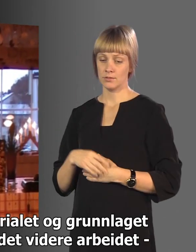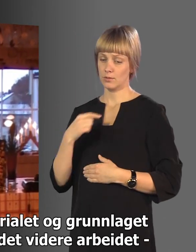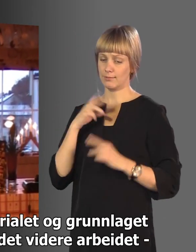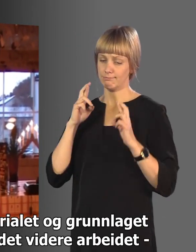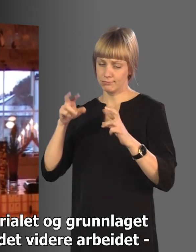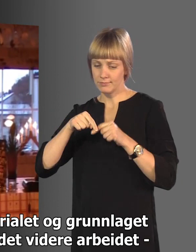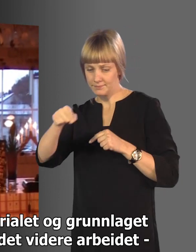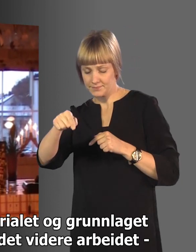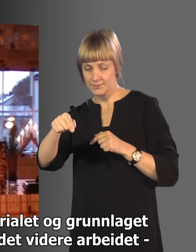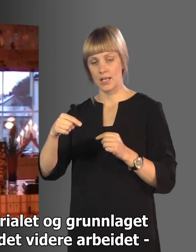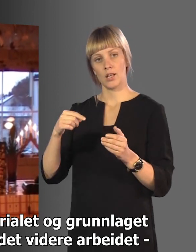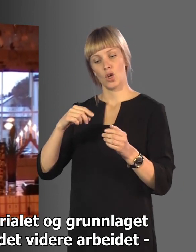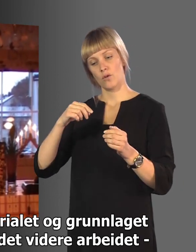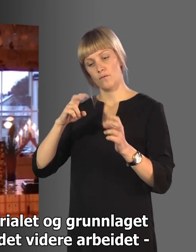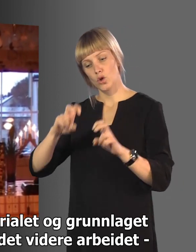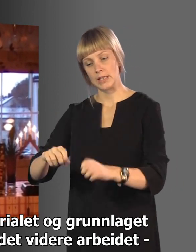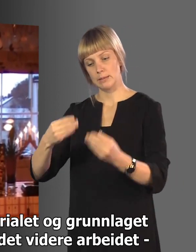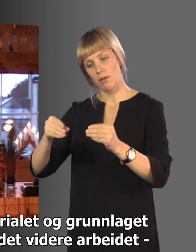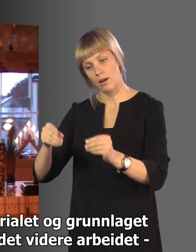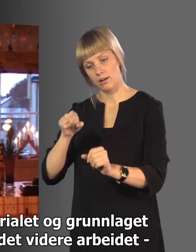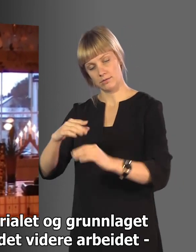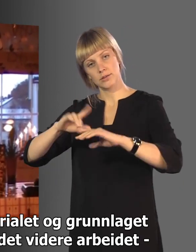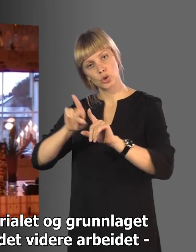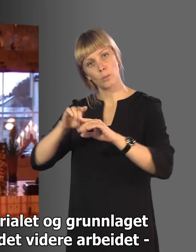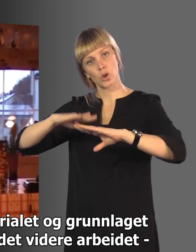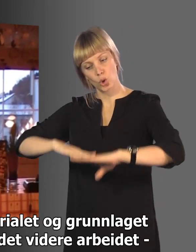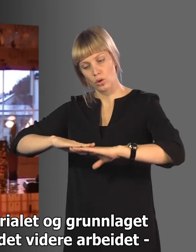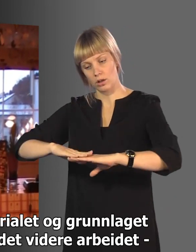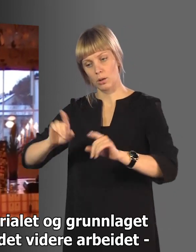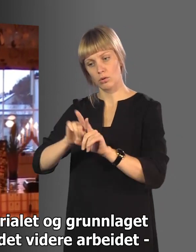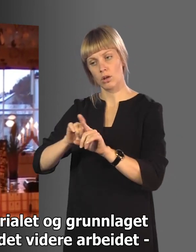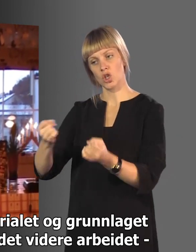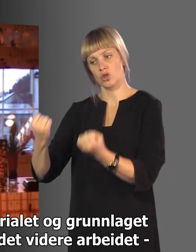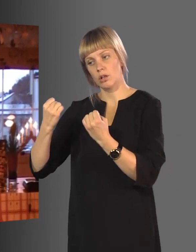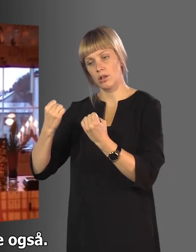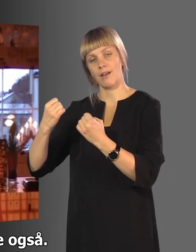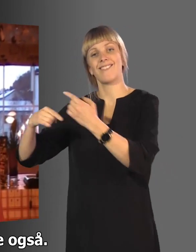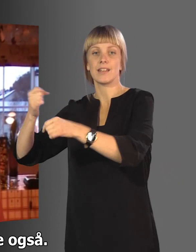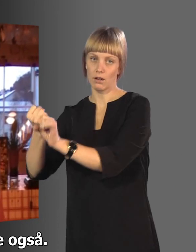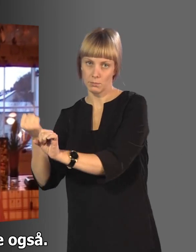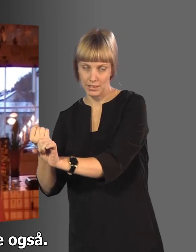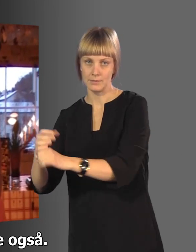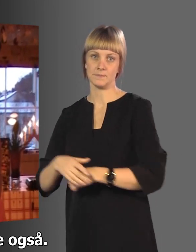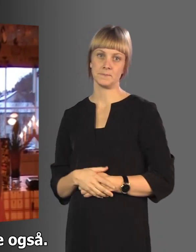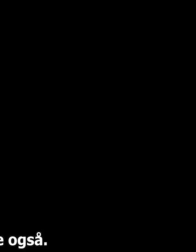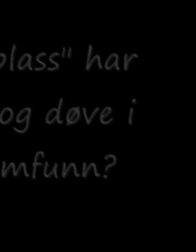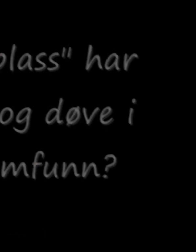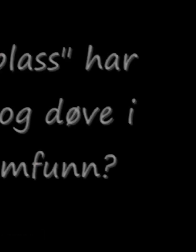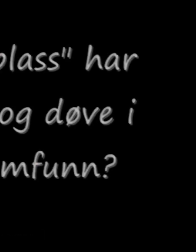vellykka at det forskningsmaterialet og det grunnlaget kan være med å styrke det videre arbeidet for andre også.